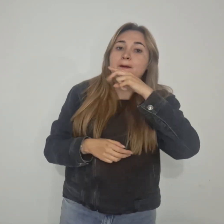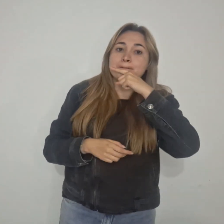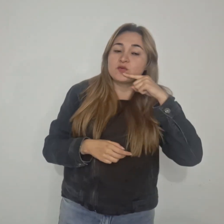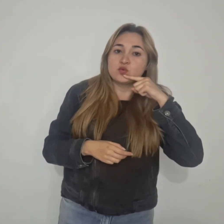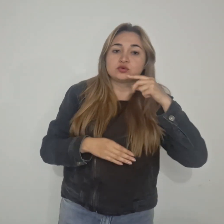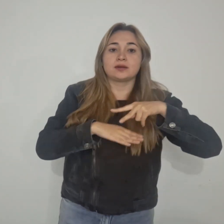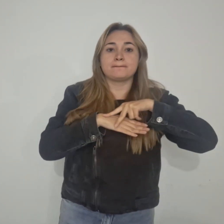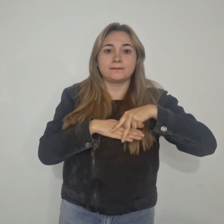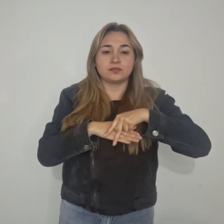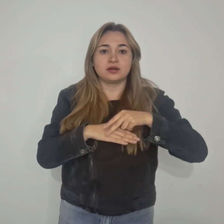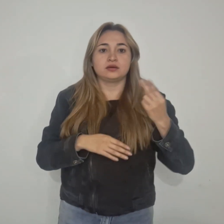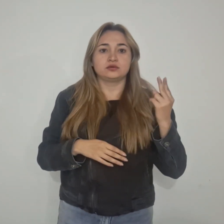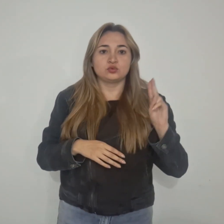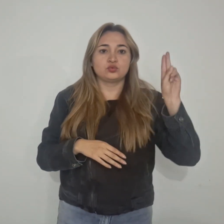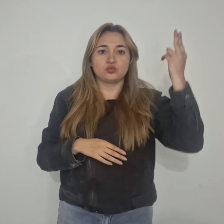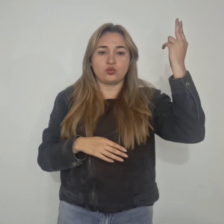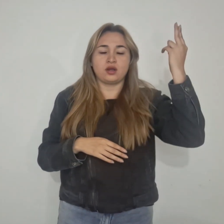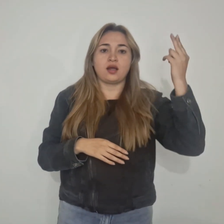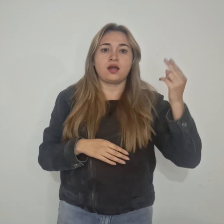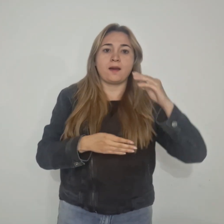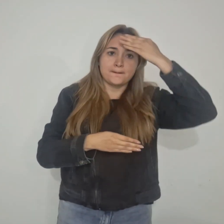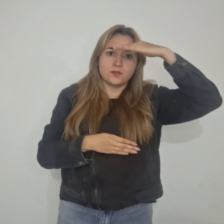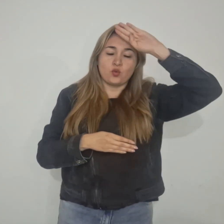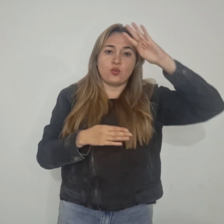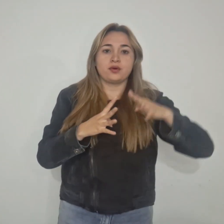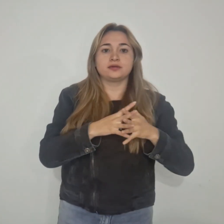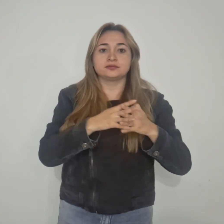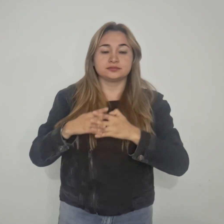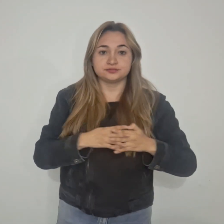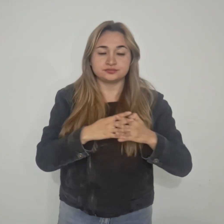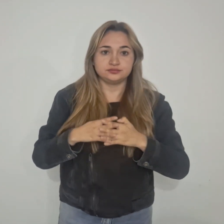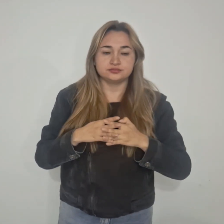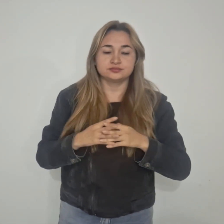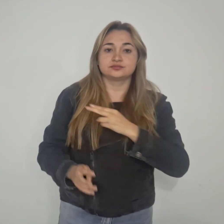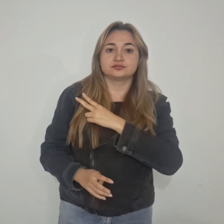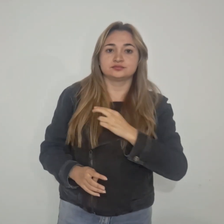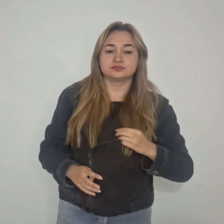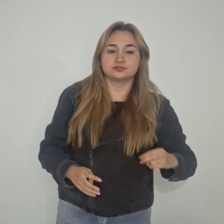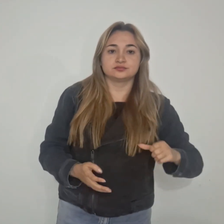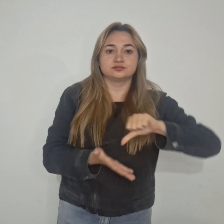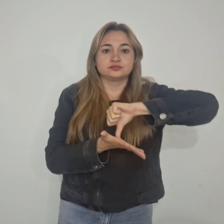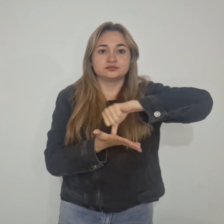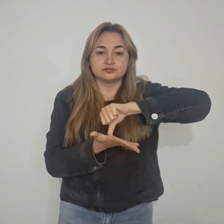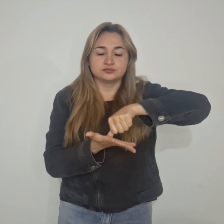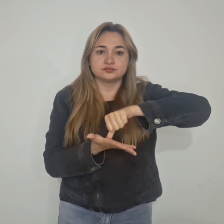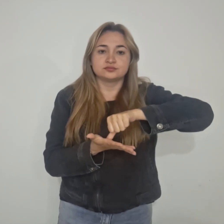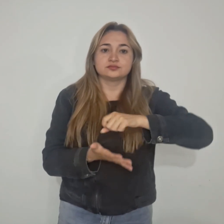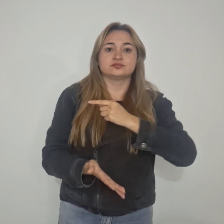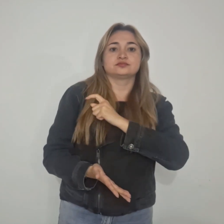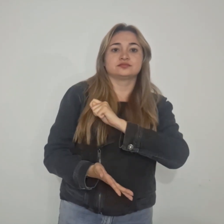Paraguay, Uruguay, Cuba, Estados Unidos, Indonesia, Irán, España y México.